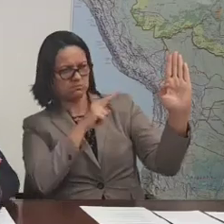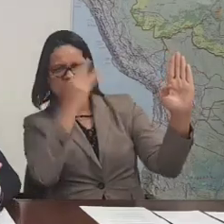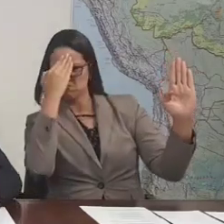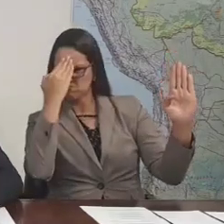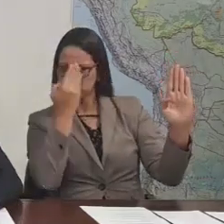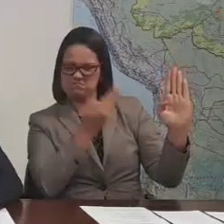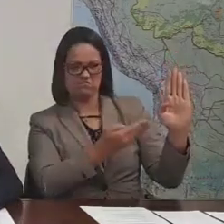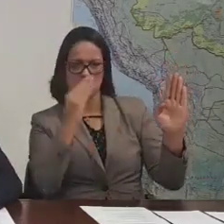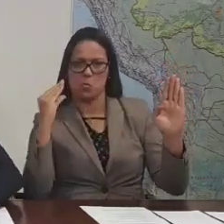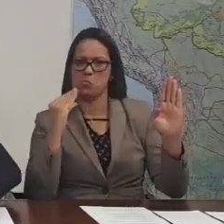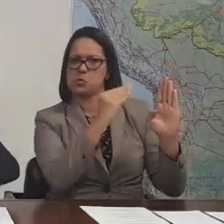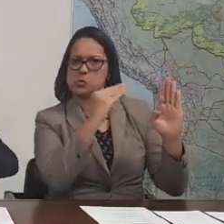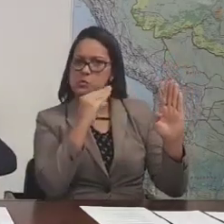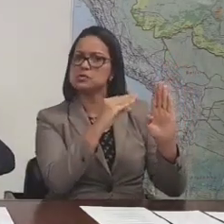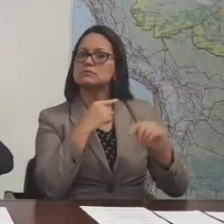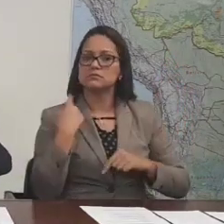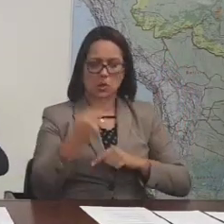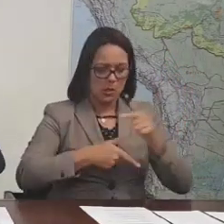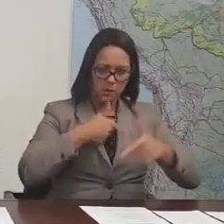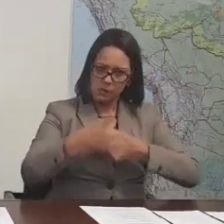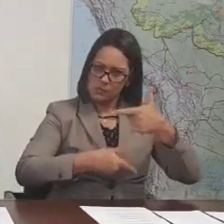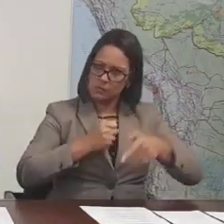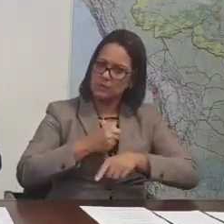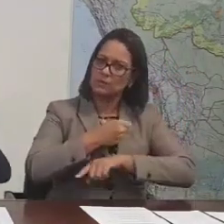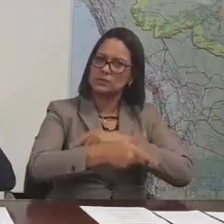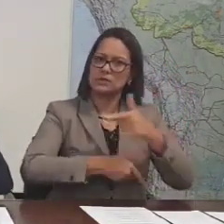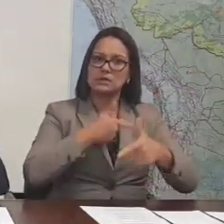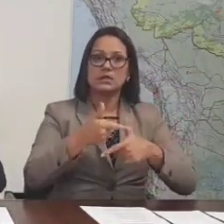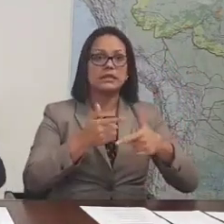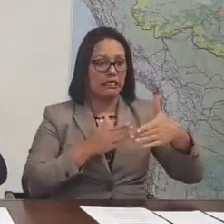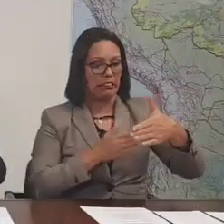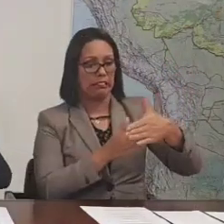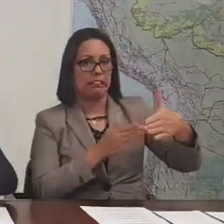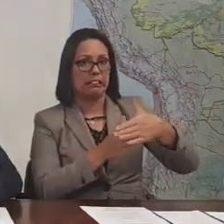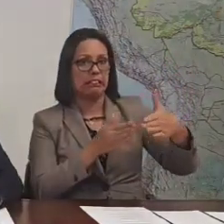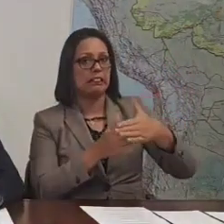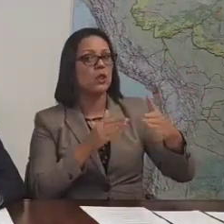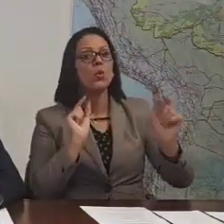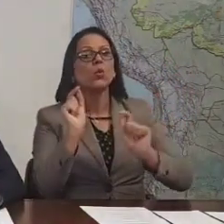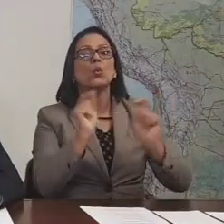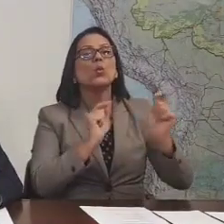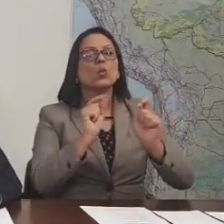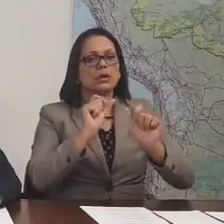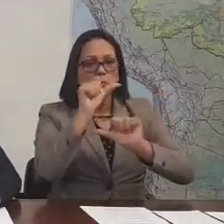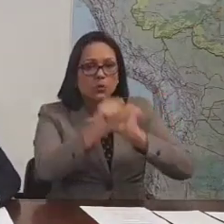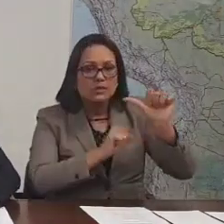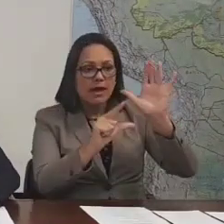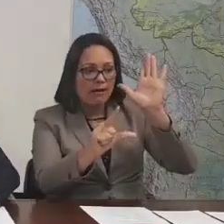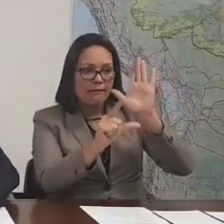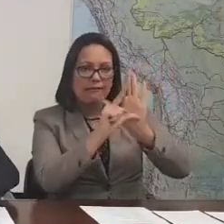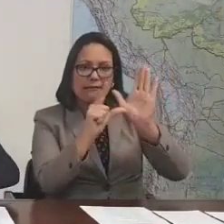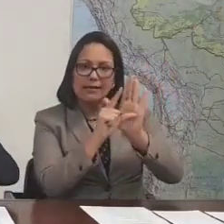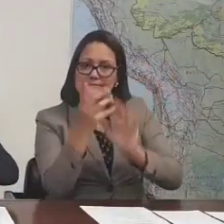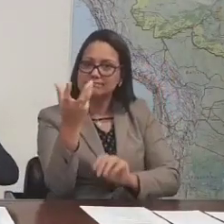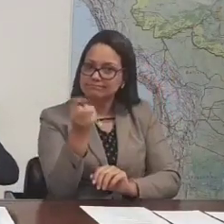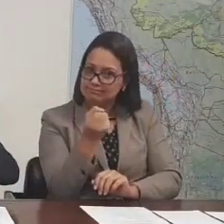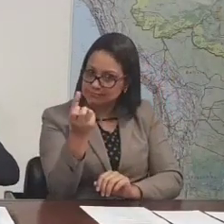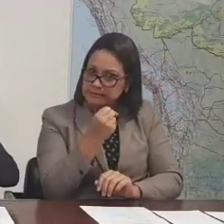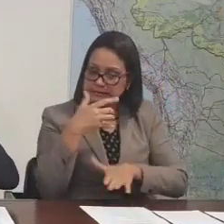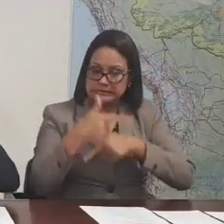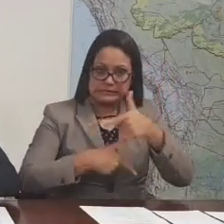fazendo dever de casa, temos uma encruzilhada pela frente que é a reforma da Previdência, a gente